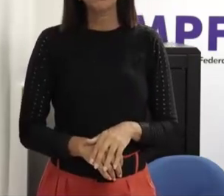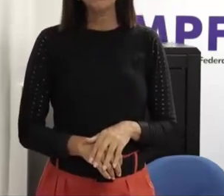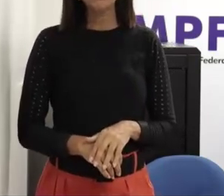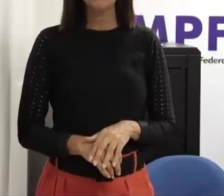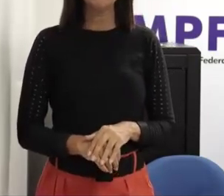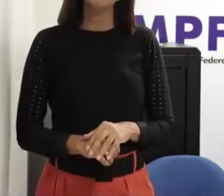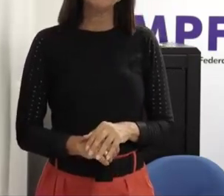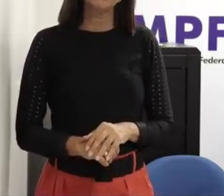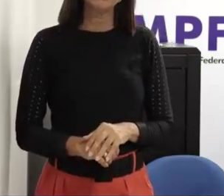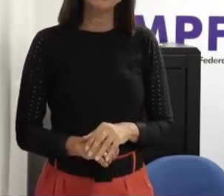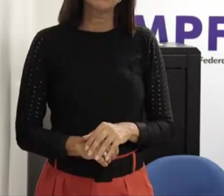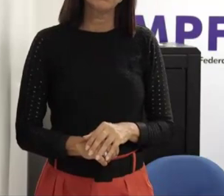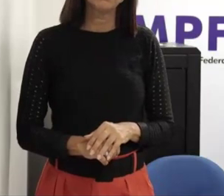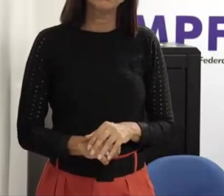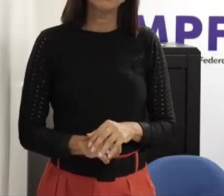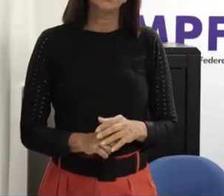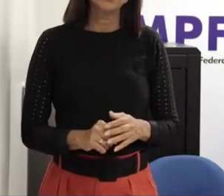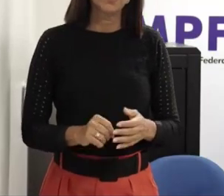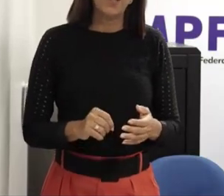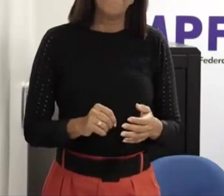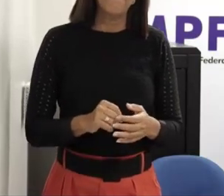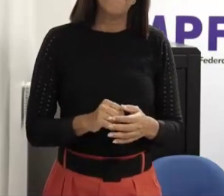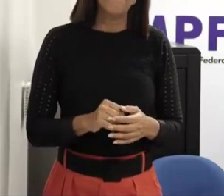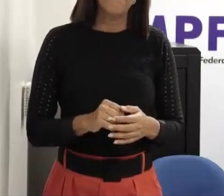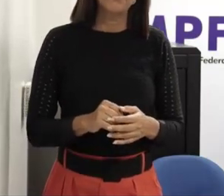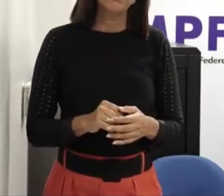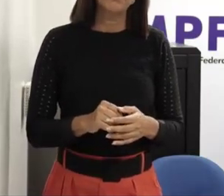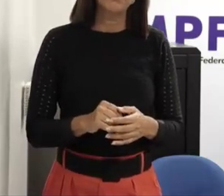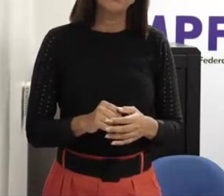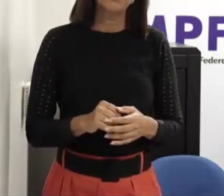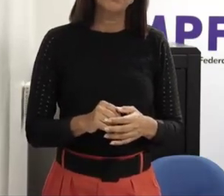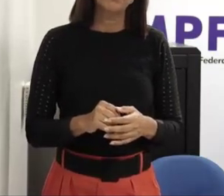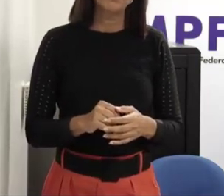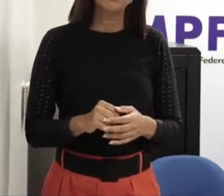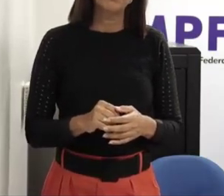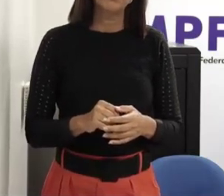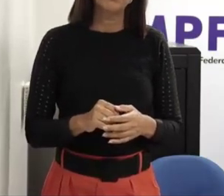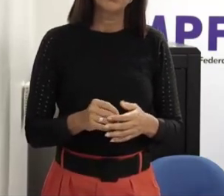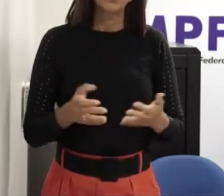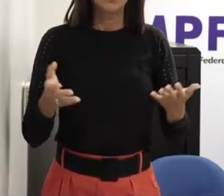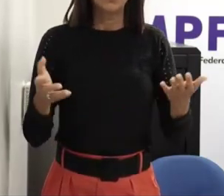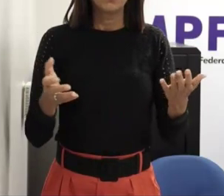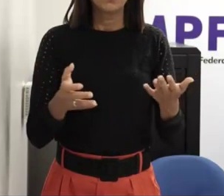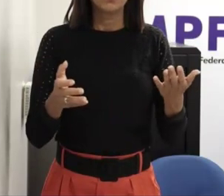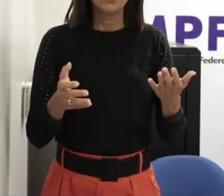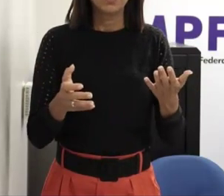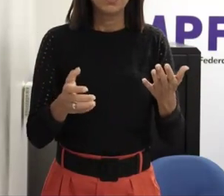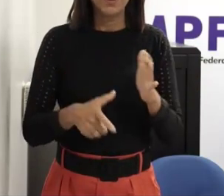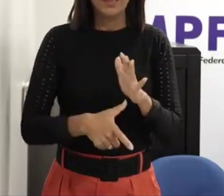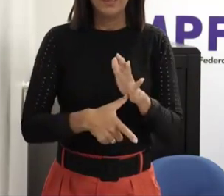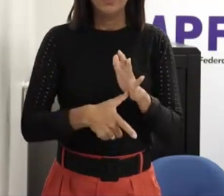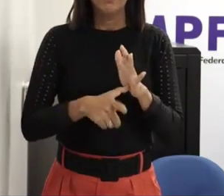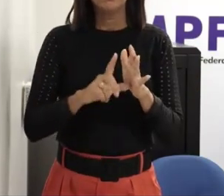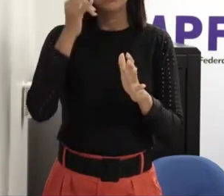envolvidos né das vítimas né então a prevenção disso né como